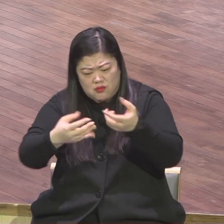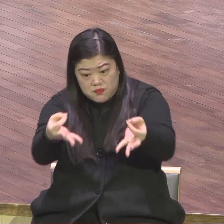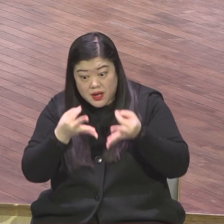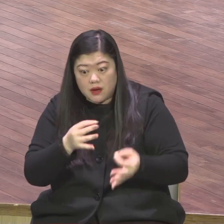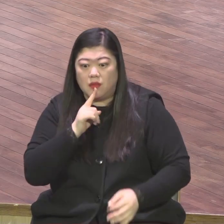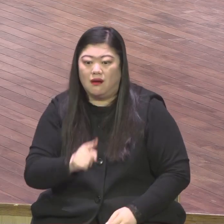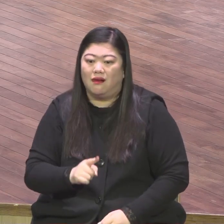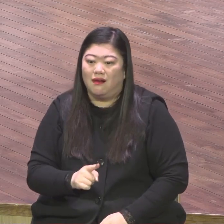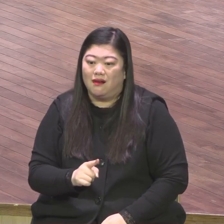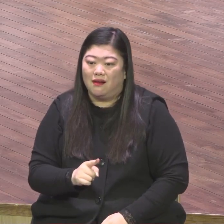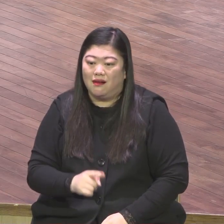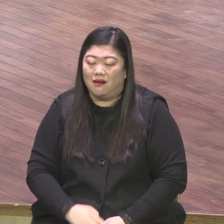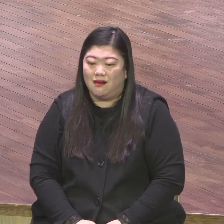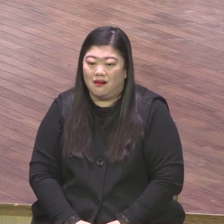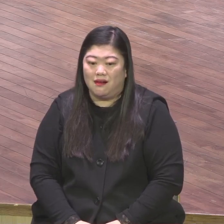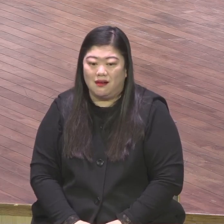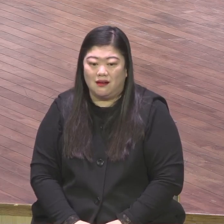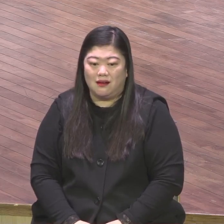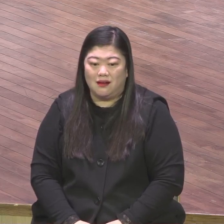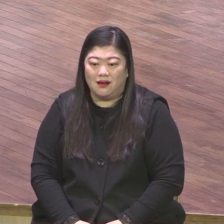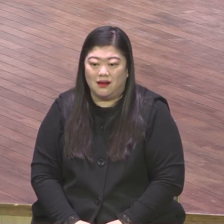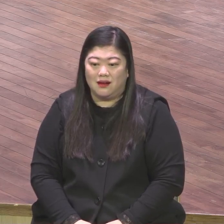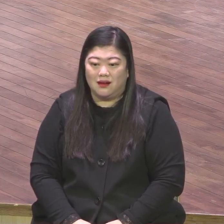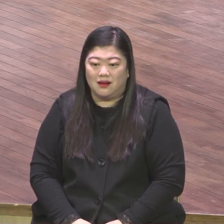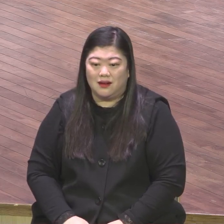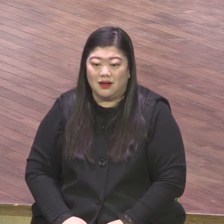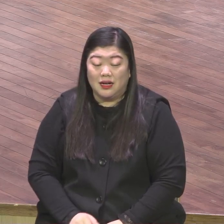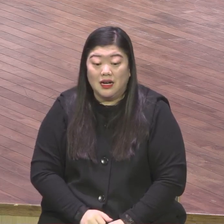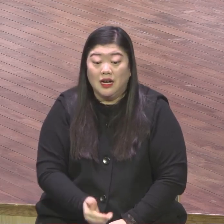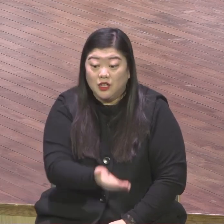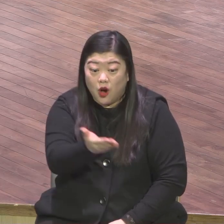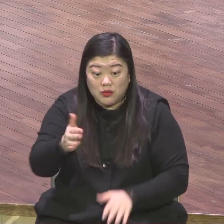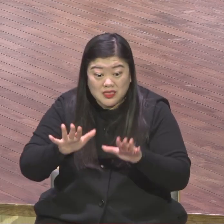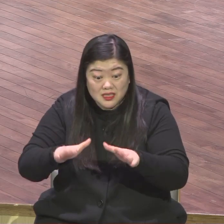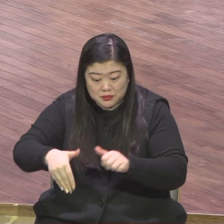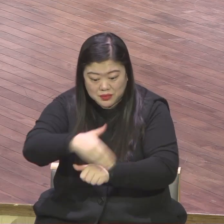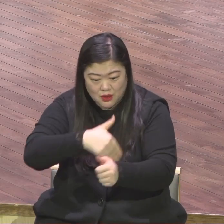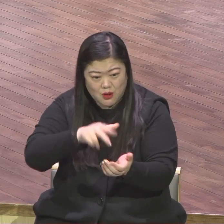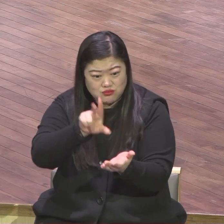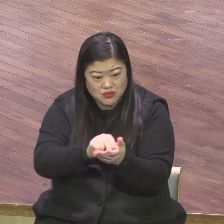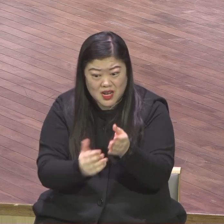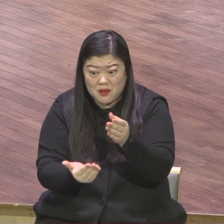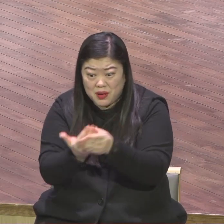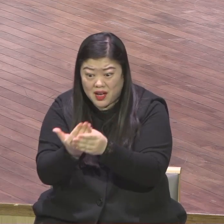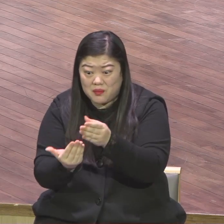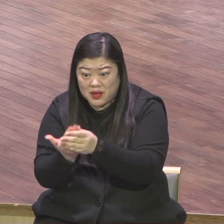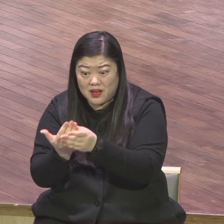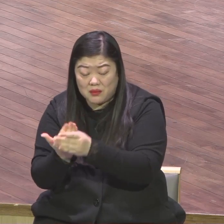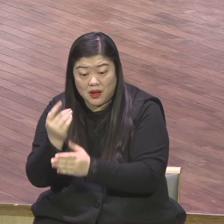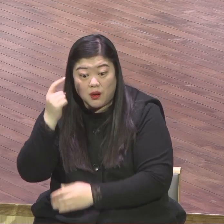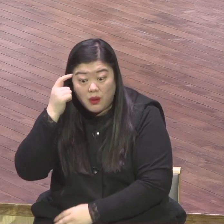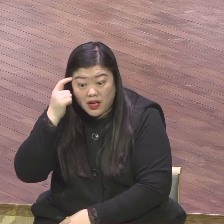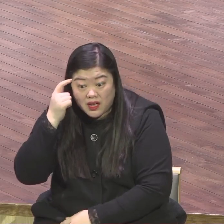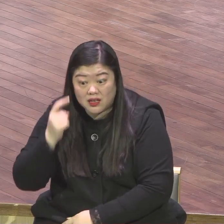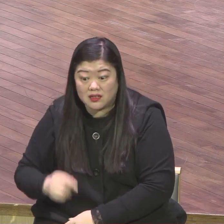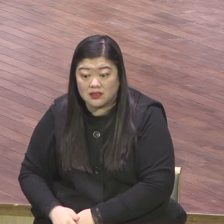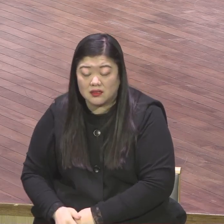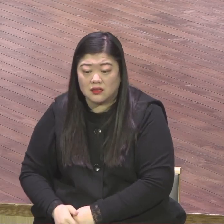모든 문제다 어디서 온 이유가 뭐냐 하나님의 말씀을 안 들어서 그래요 그건